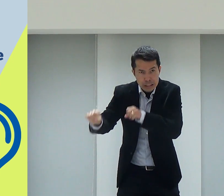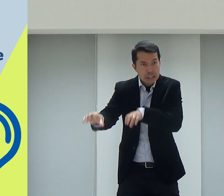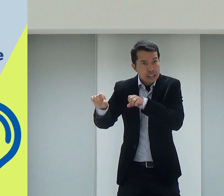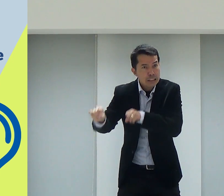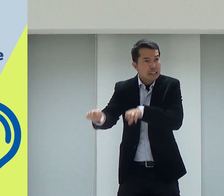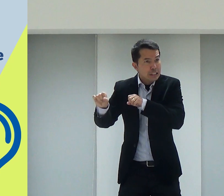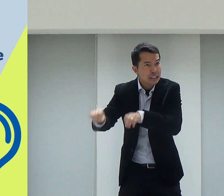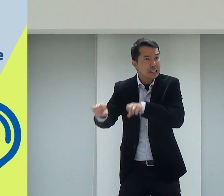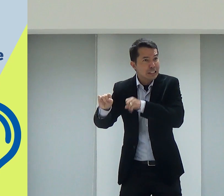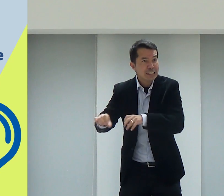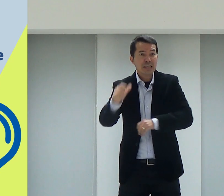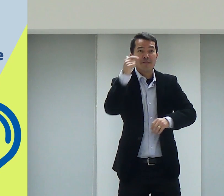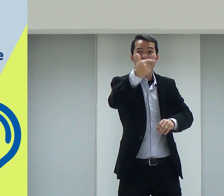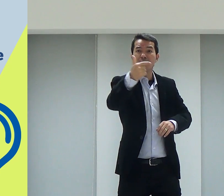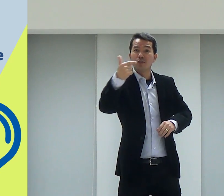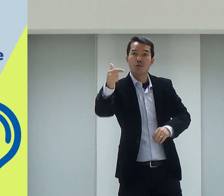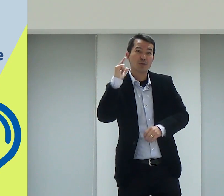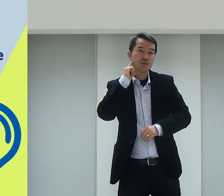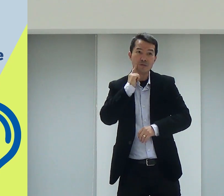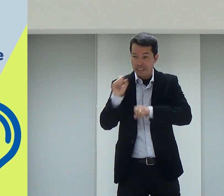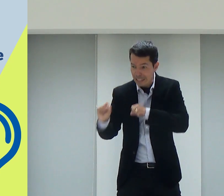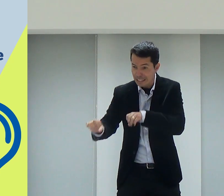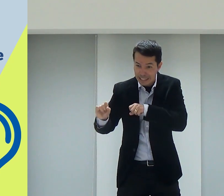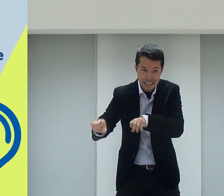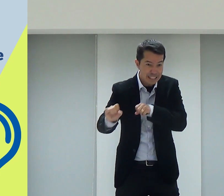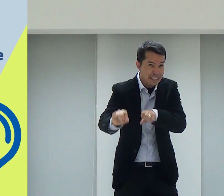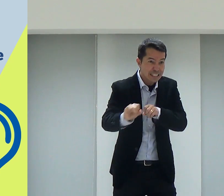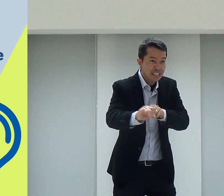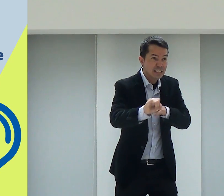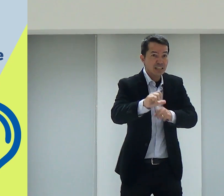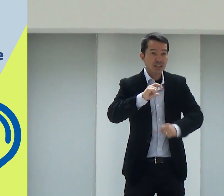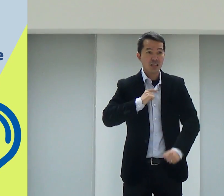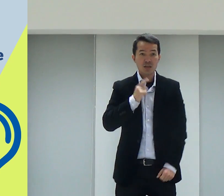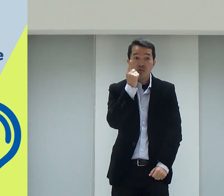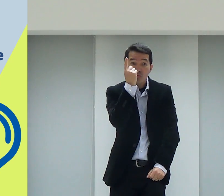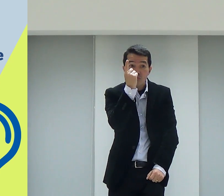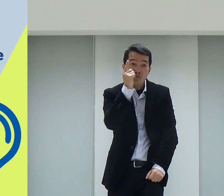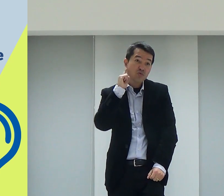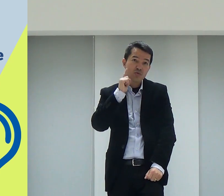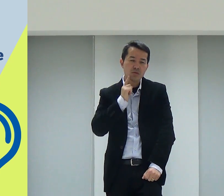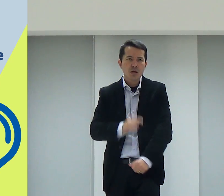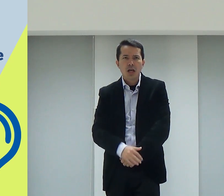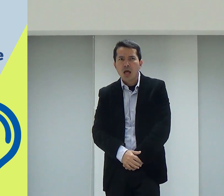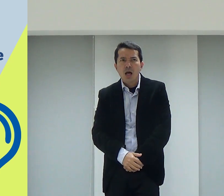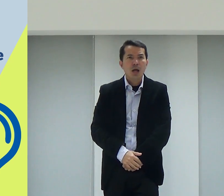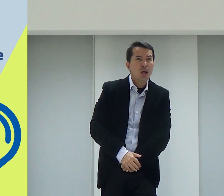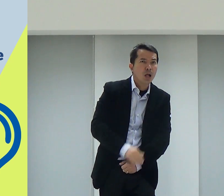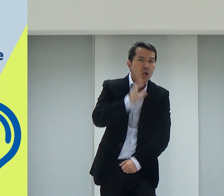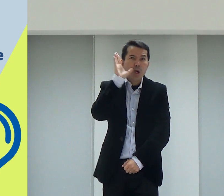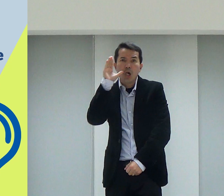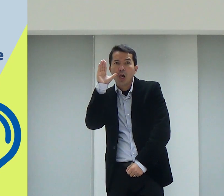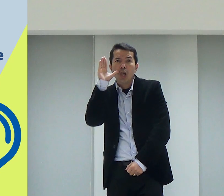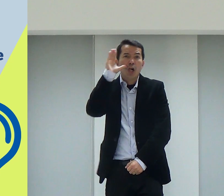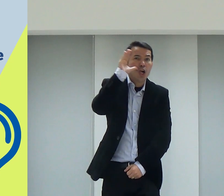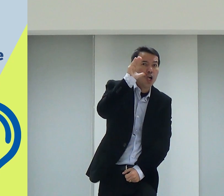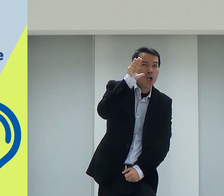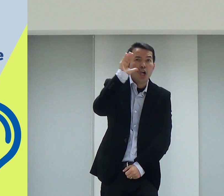a ensinar esses surdos. Esses vinte e dois surdos que aceitaram Jesus. Aí teve um surdo que estava lá,